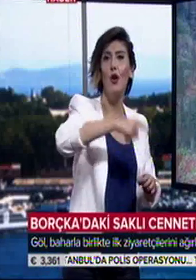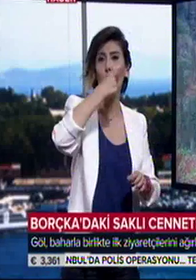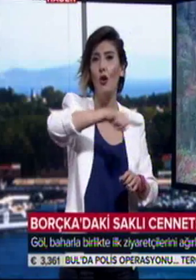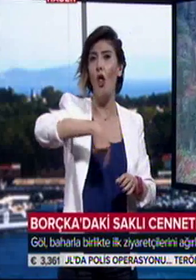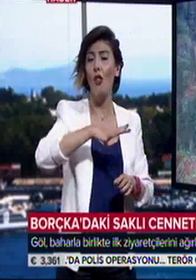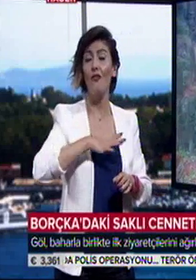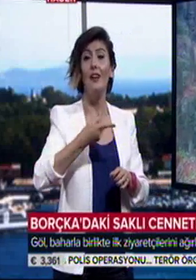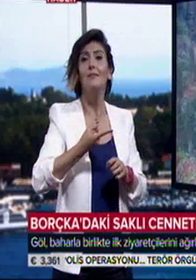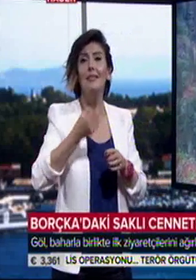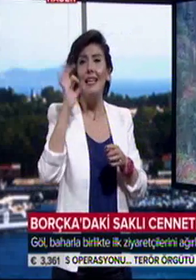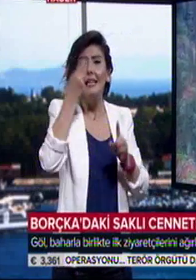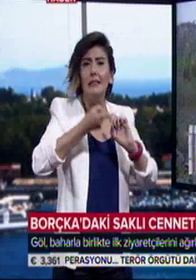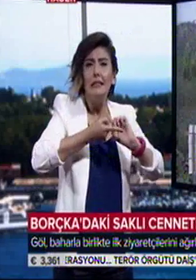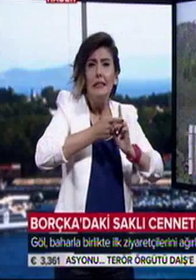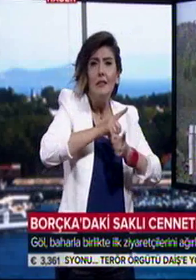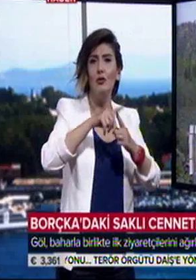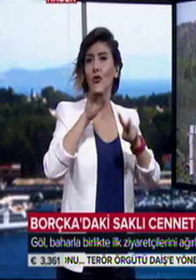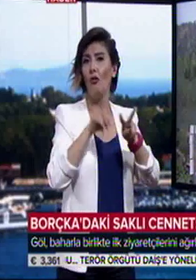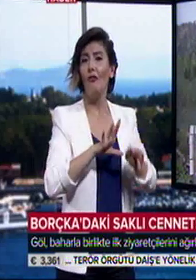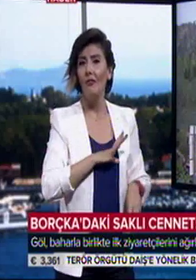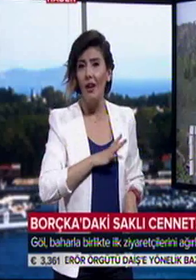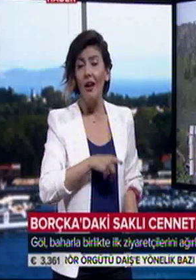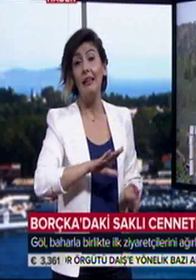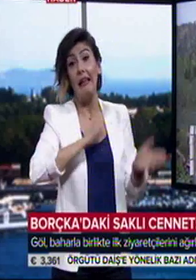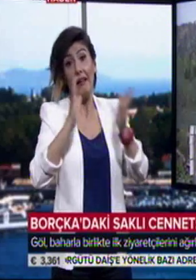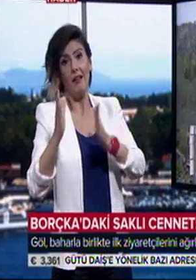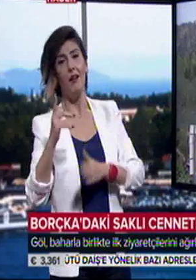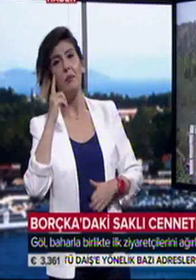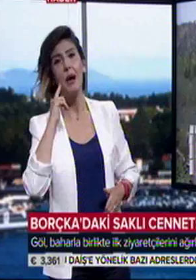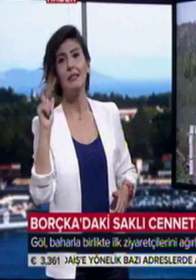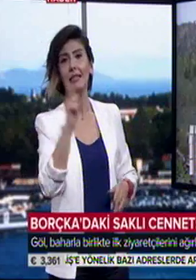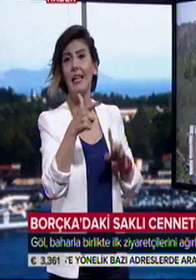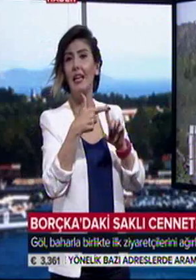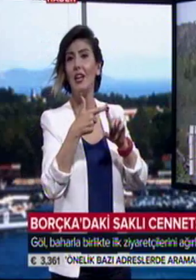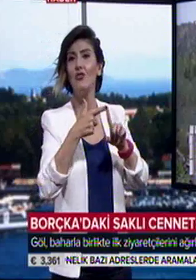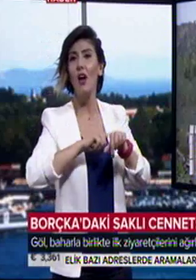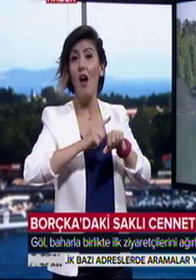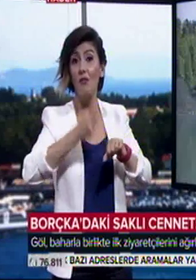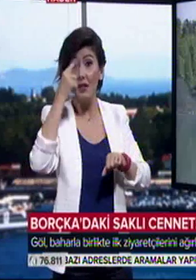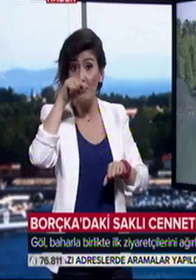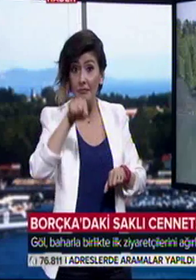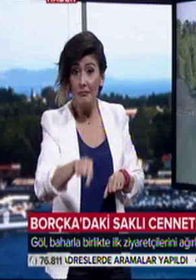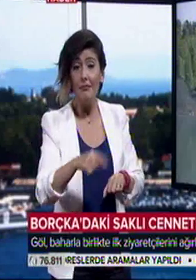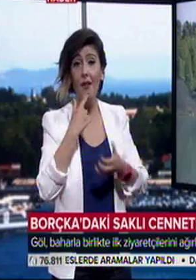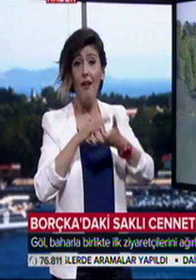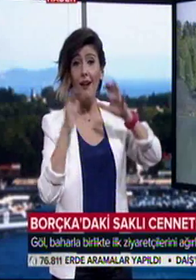yeşilin 1001 tonu, diğer tarafta Mayıs ayının ikinci haftası olmasına rağmen karlı dağ manzarası.